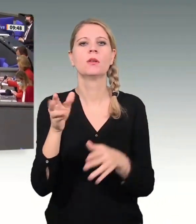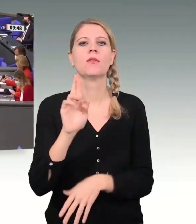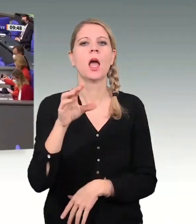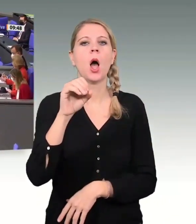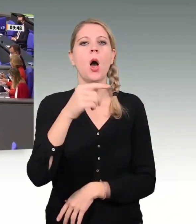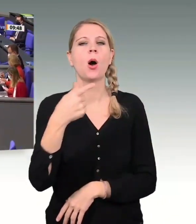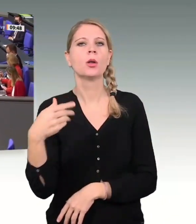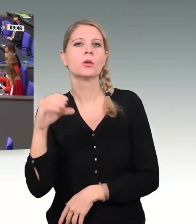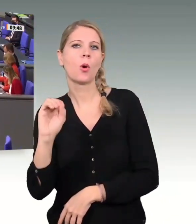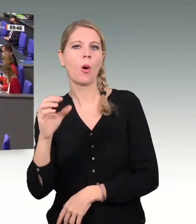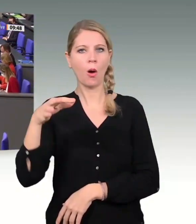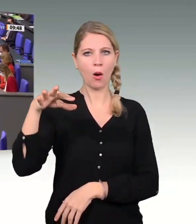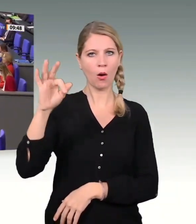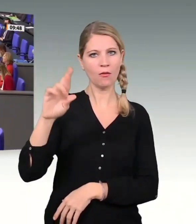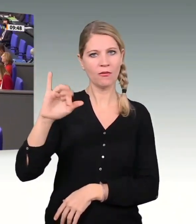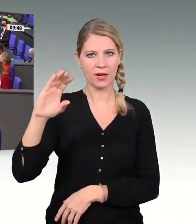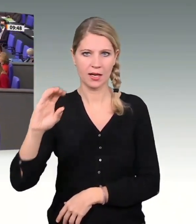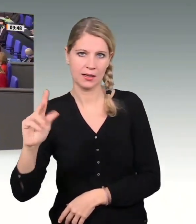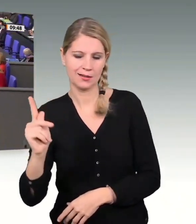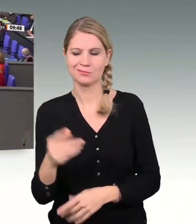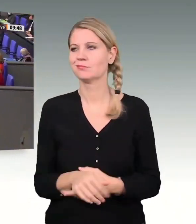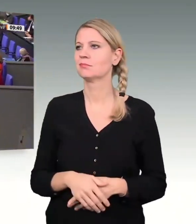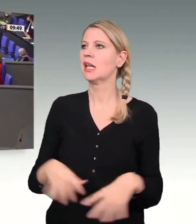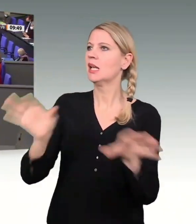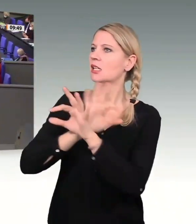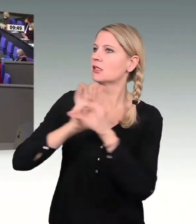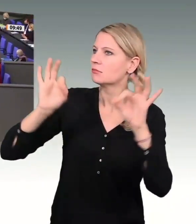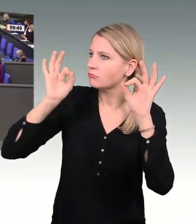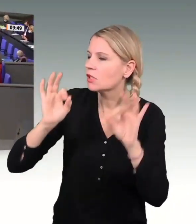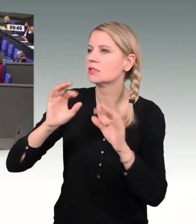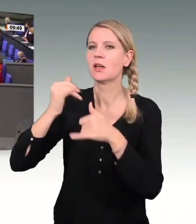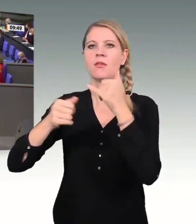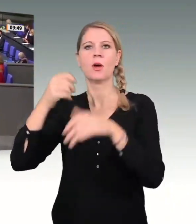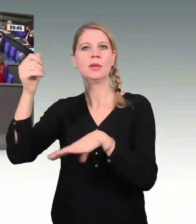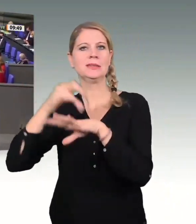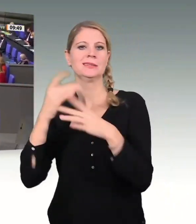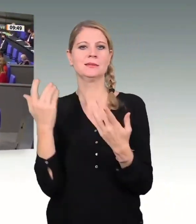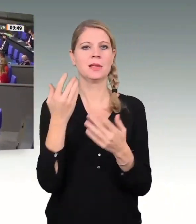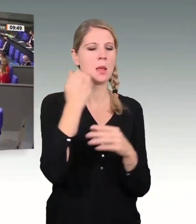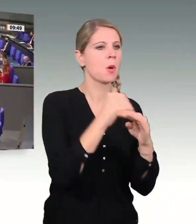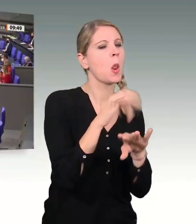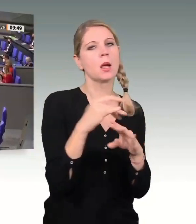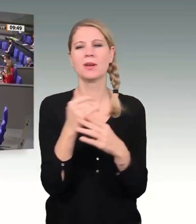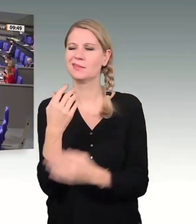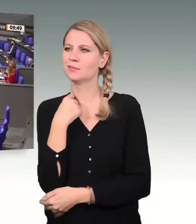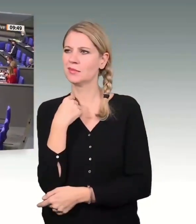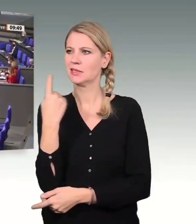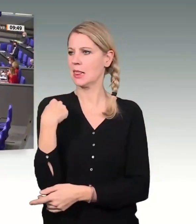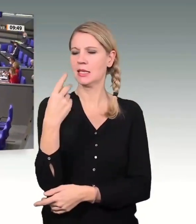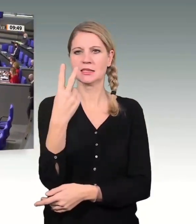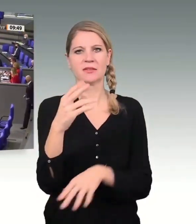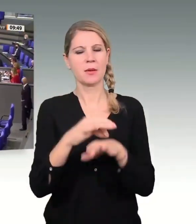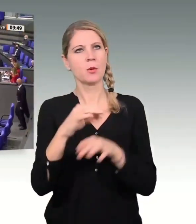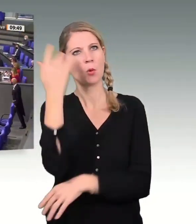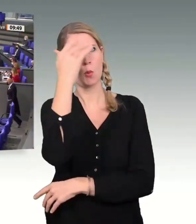Danke für die Minute. Geschätzte Frau Präsidentin, liebe Kolleginnen und Kollegen, in zwei Minuten habe ich mir überlegt, wie erklärst du es eigentlich als Mitglied